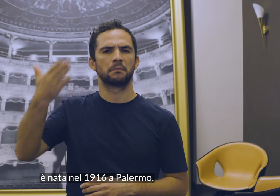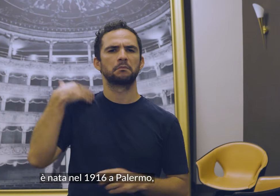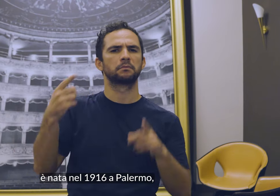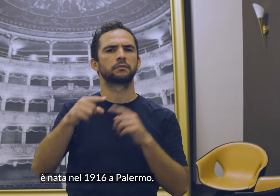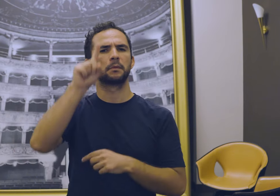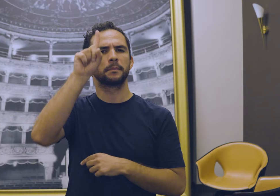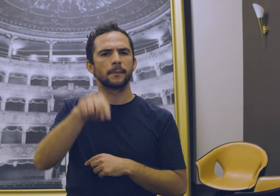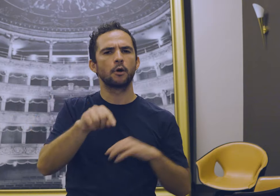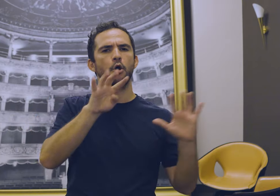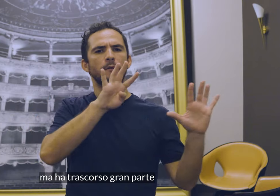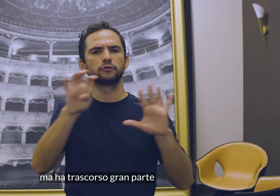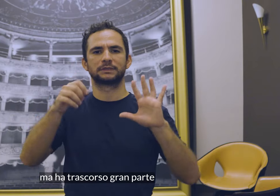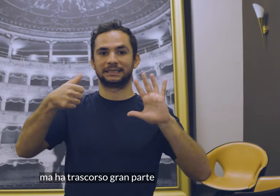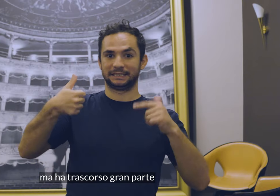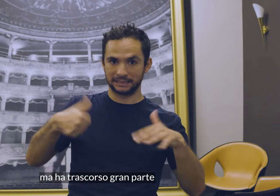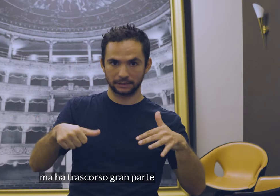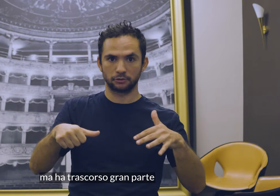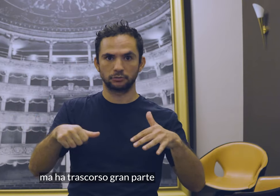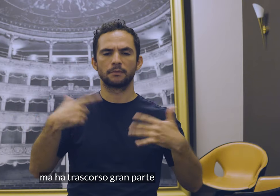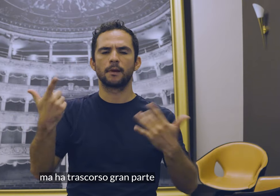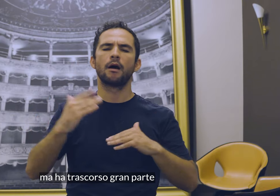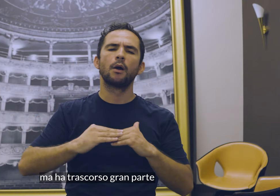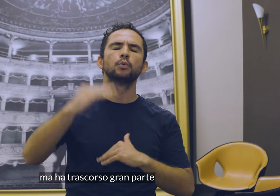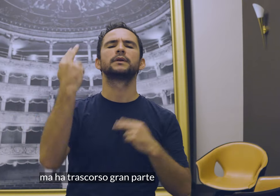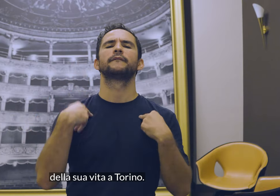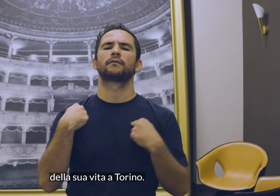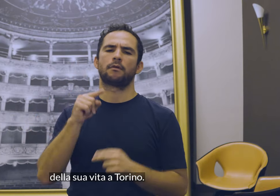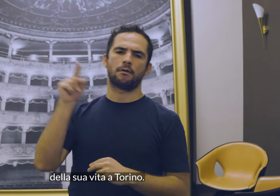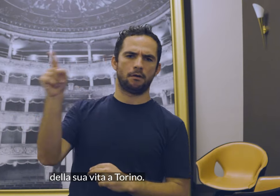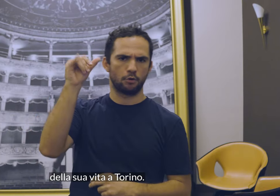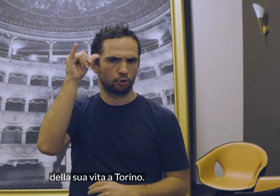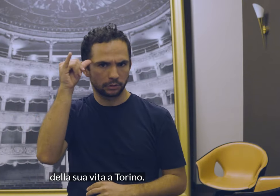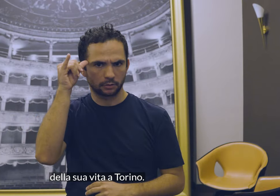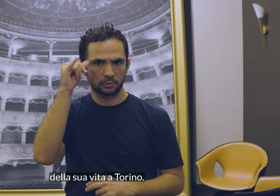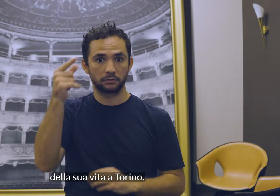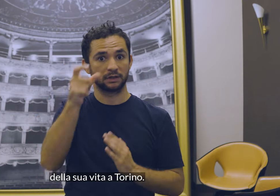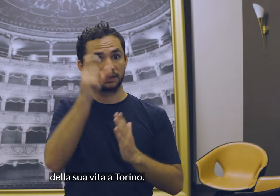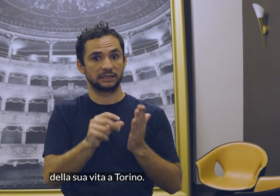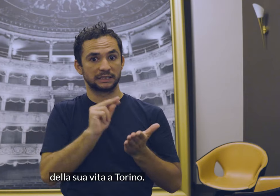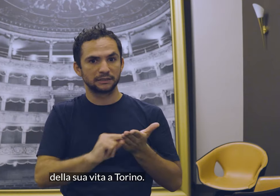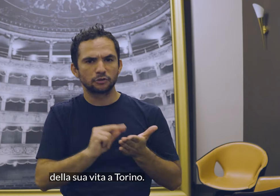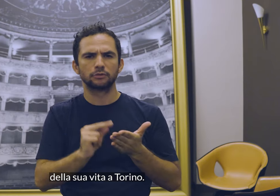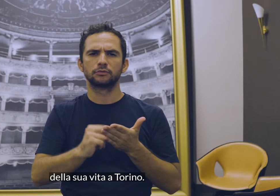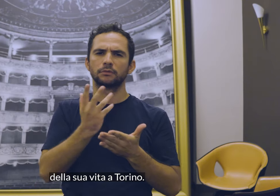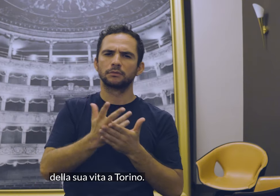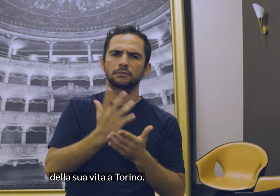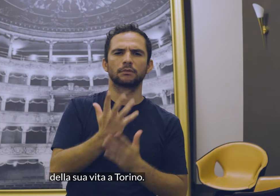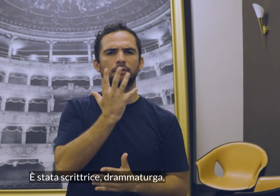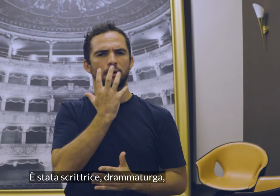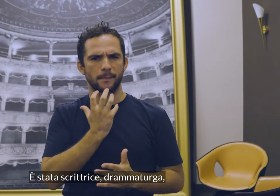Palermo Ma ha trascorso gran parte della sua vita a Torino È stata